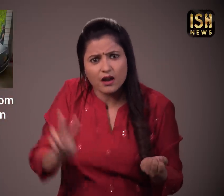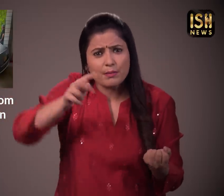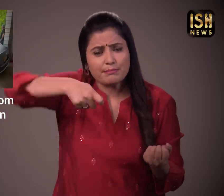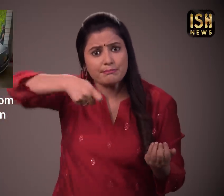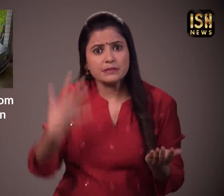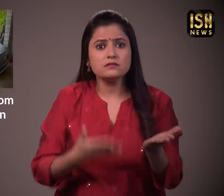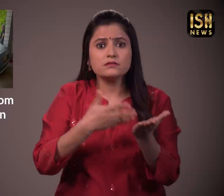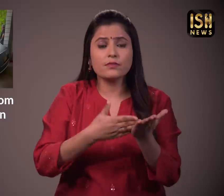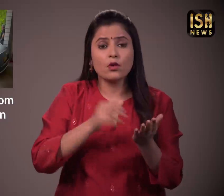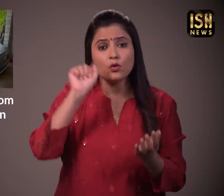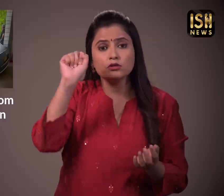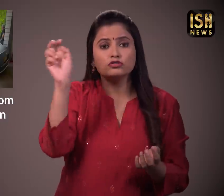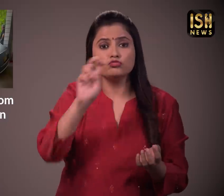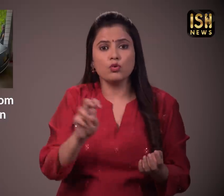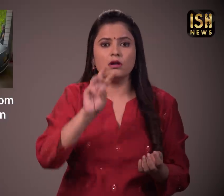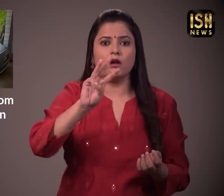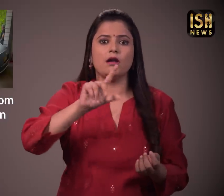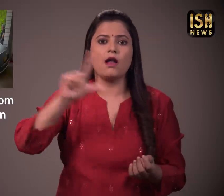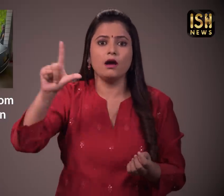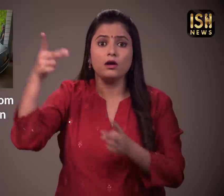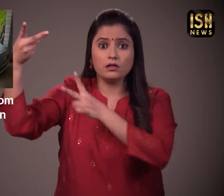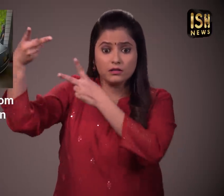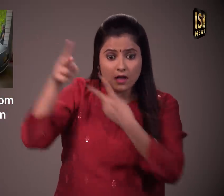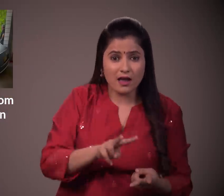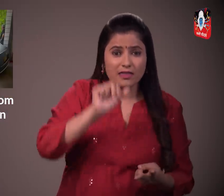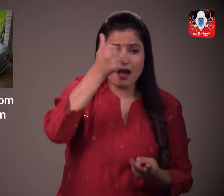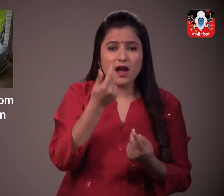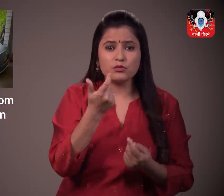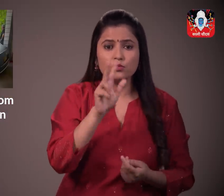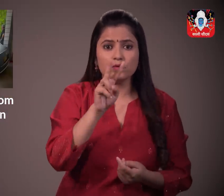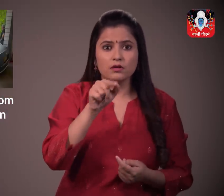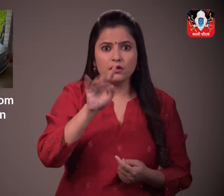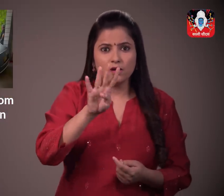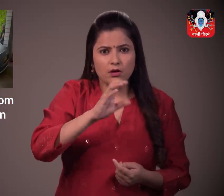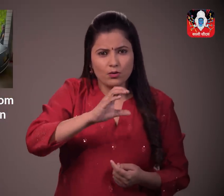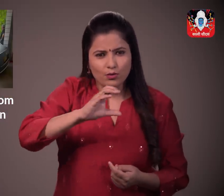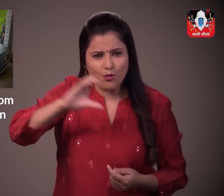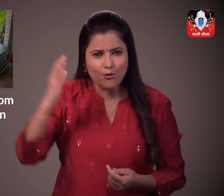तीन लाग डॉलर या लगबग 2.4 करोड रुपे से अधिक है